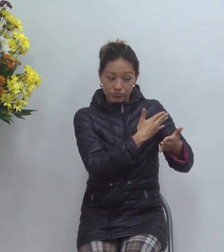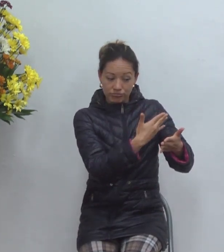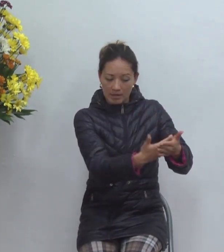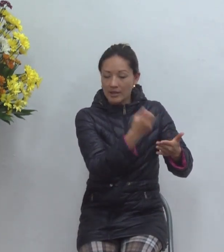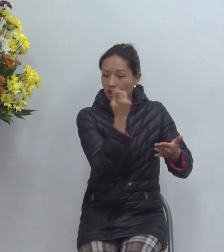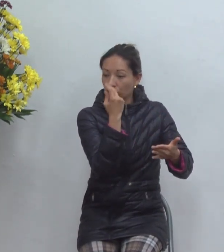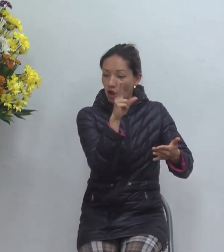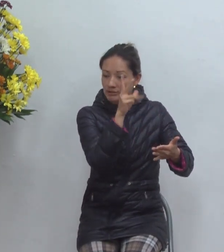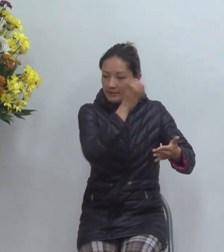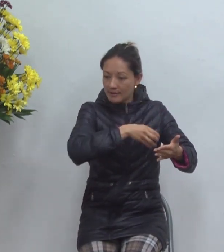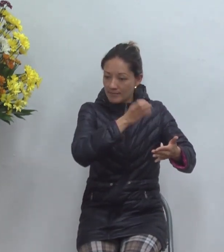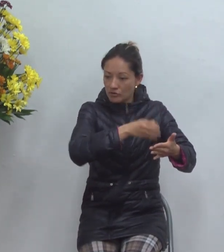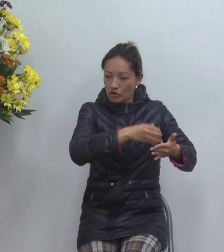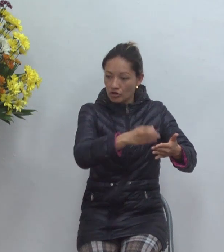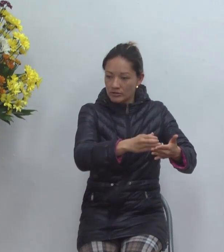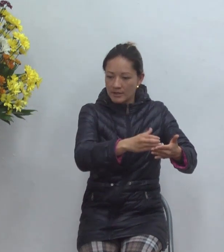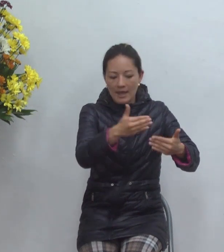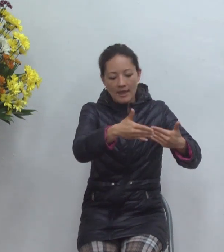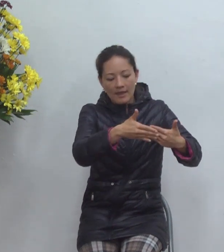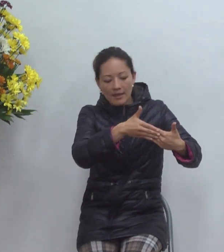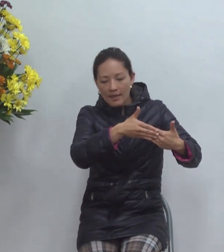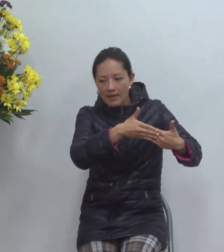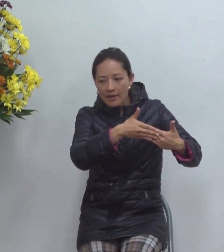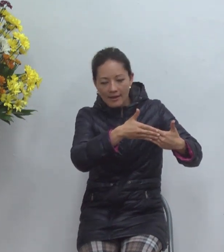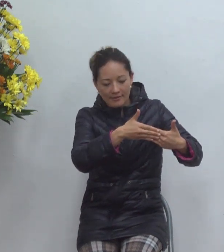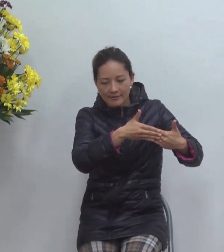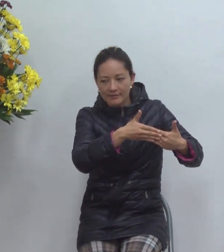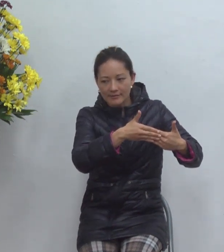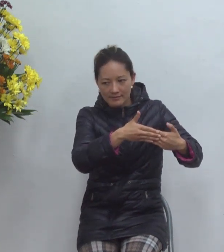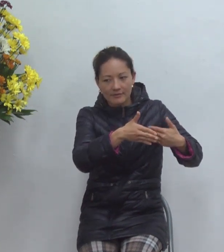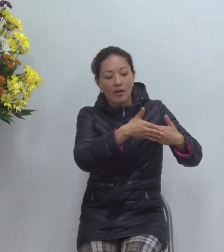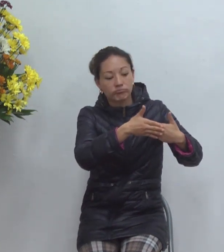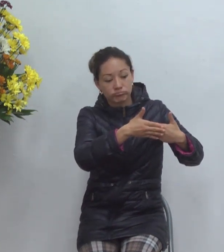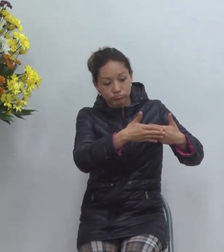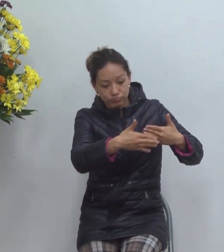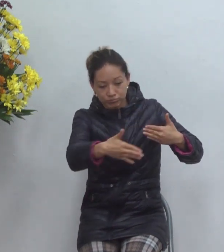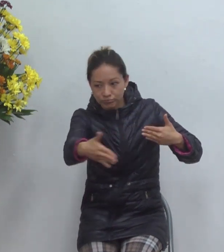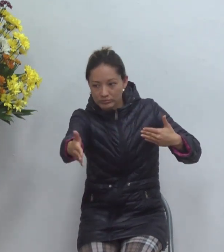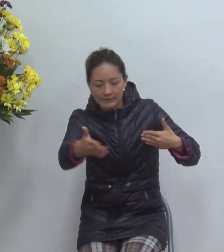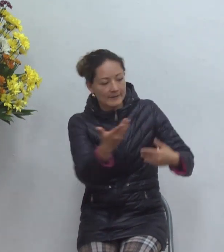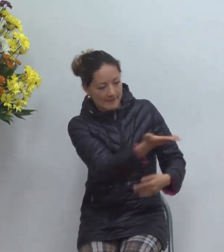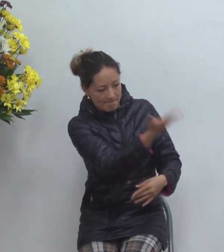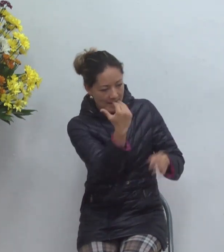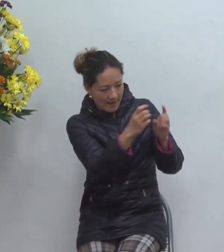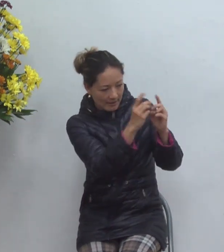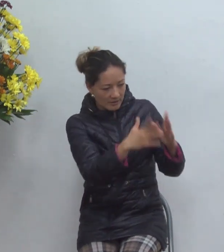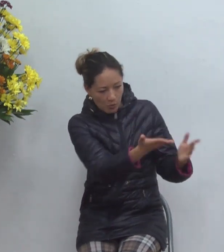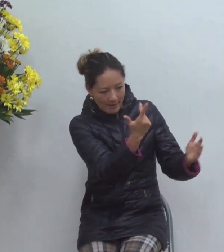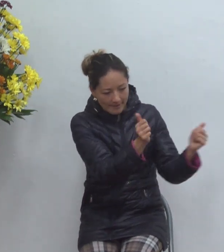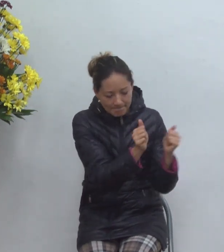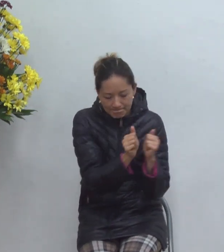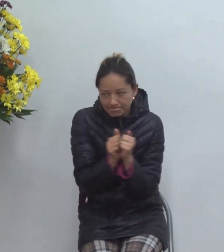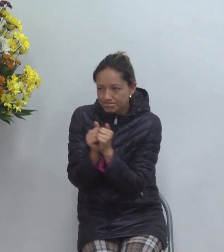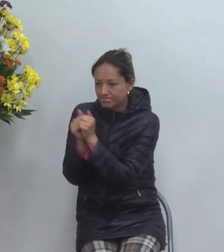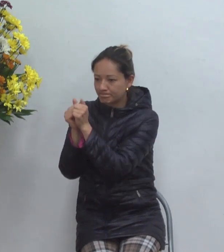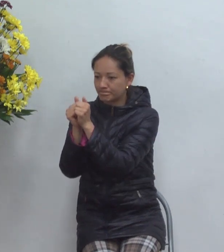esa forma ahora coge a los discípulos en el aposento alto les dice saben que me voy pero voy a volver